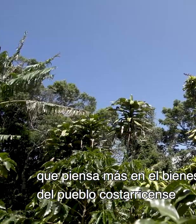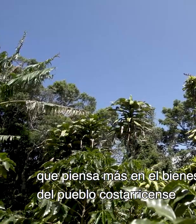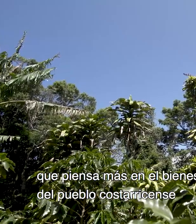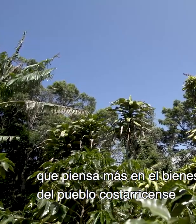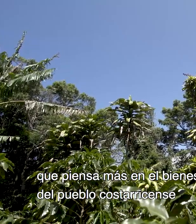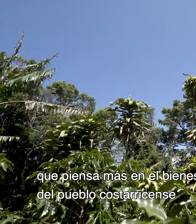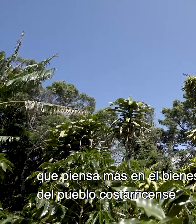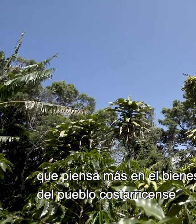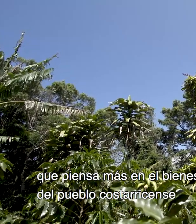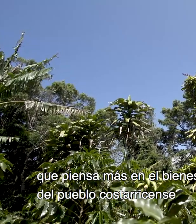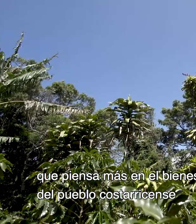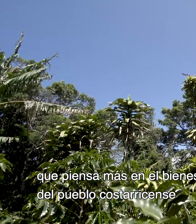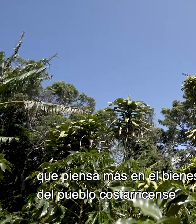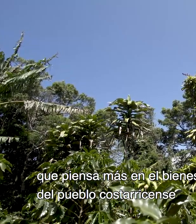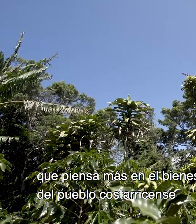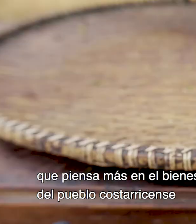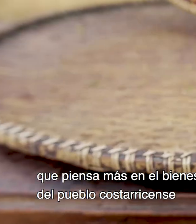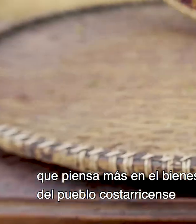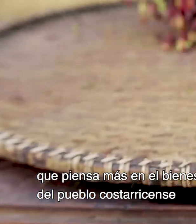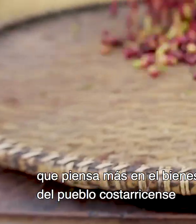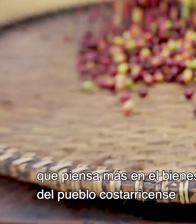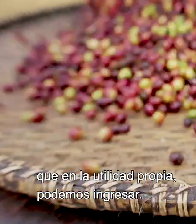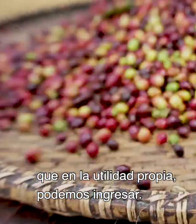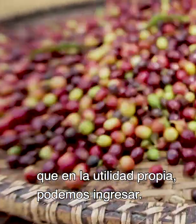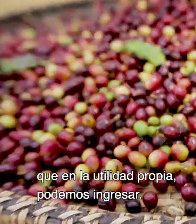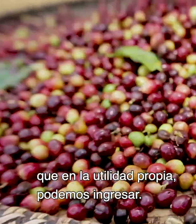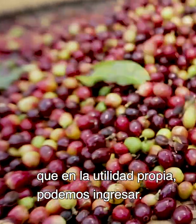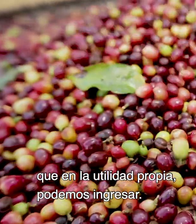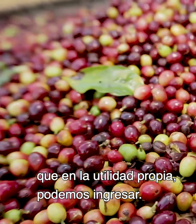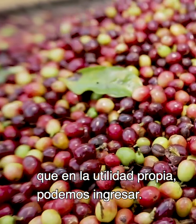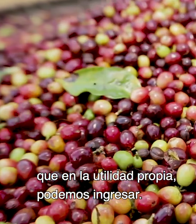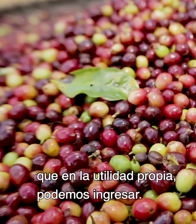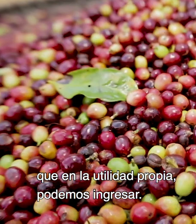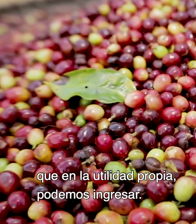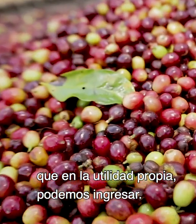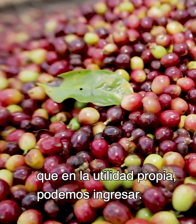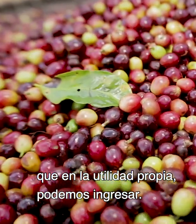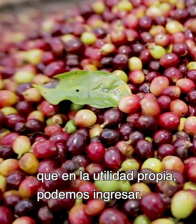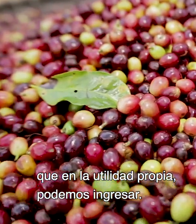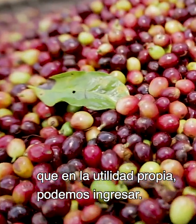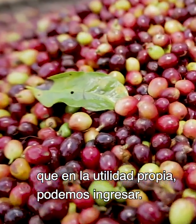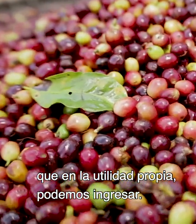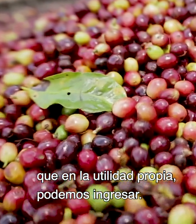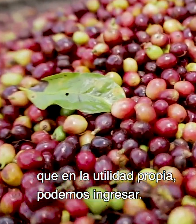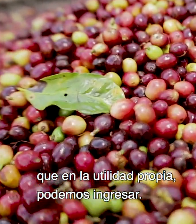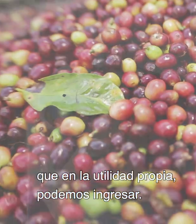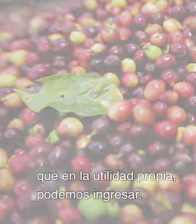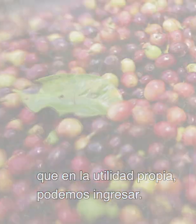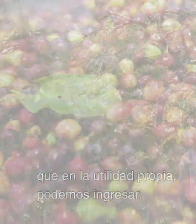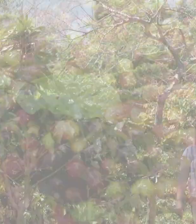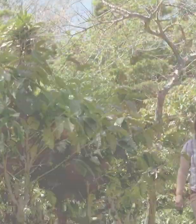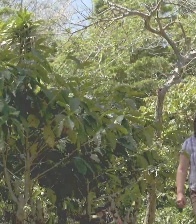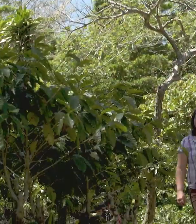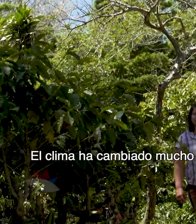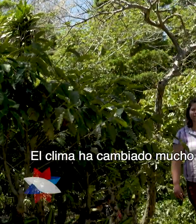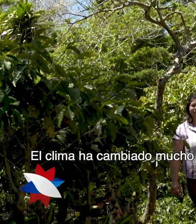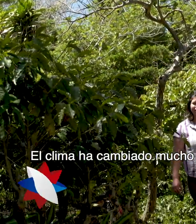piensa más en el bienestar del pueblo costarricense que en la utilidad propia, podemos ingresar.